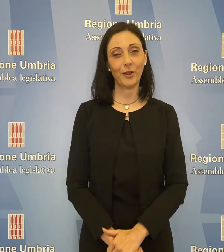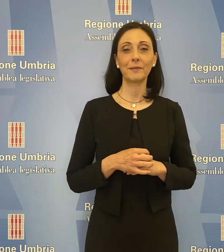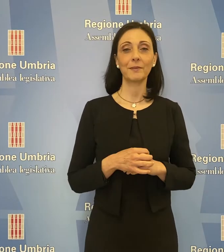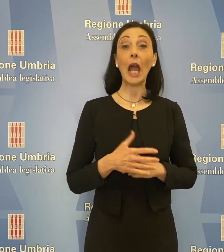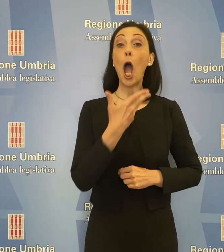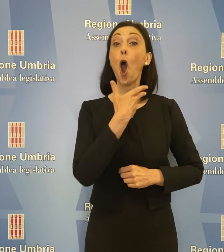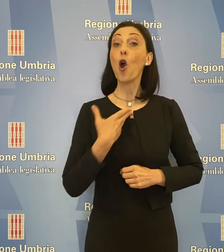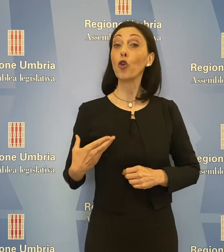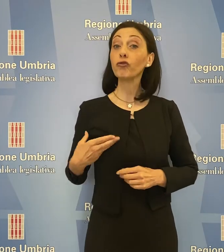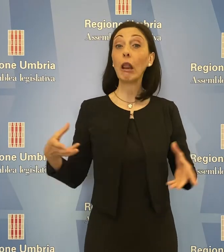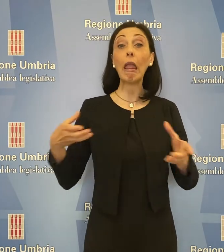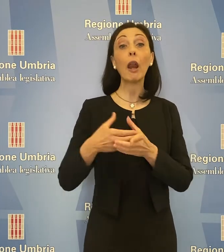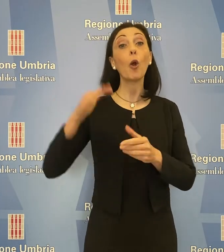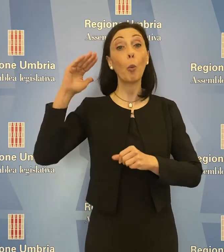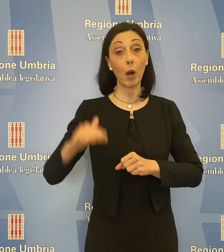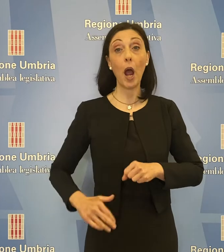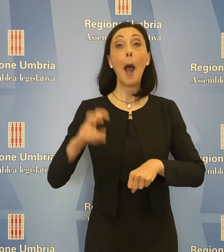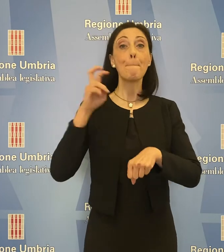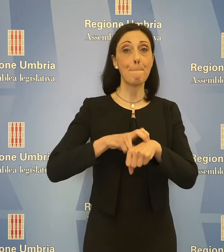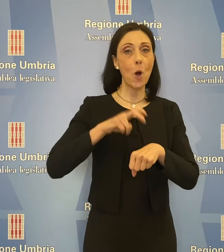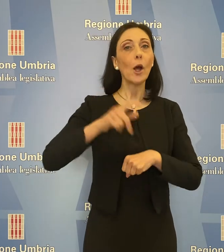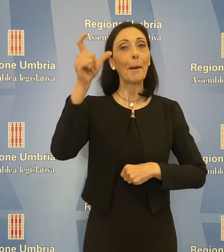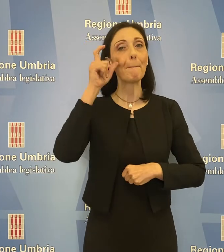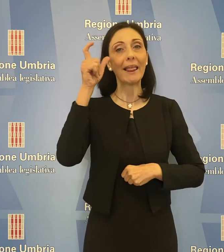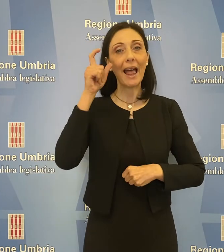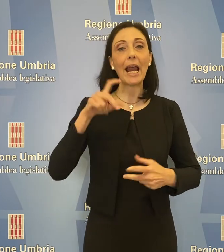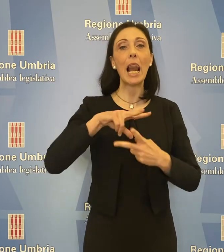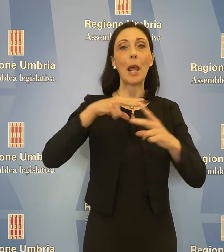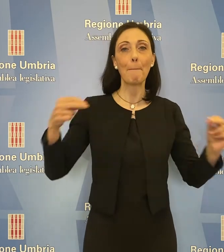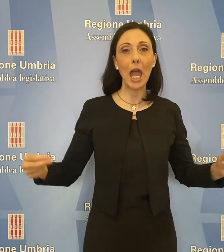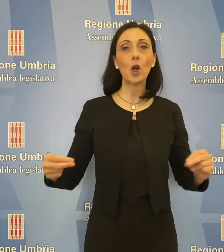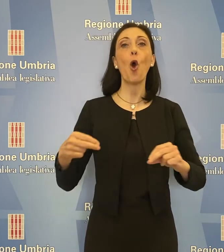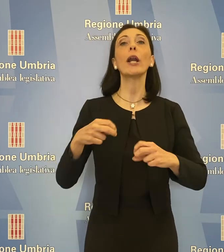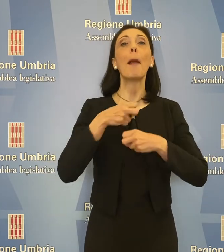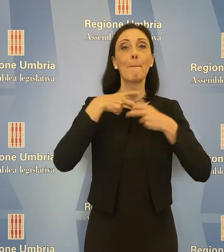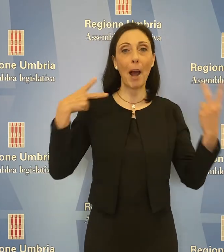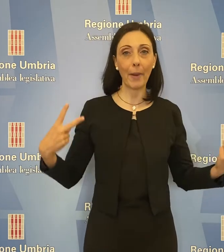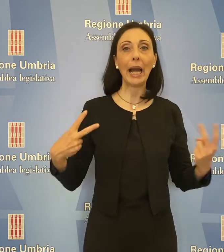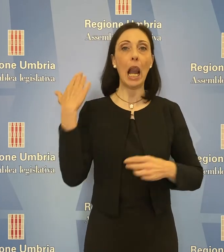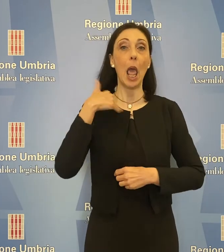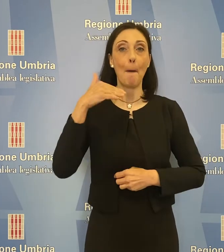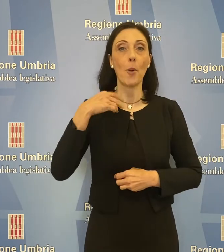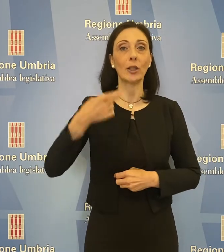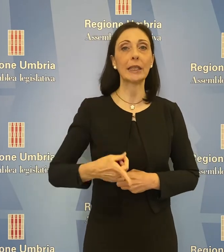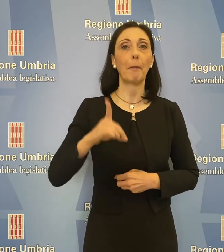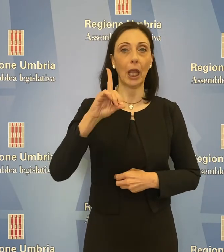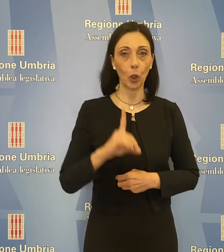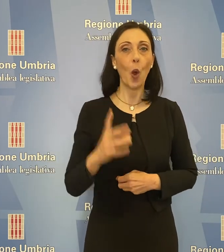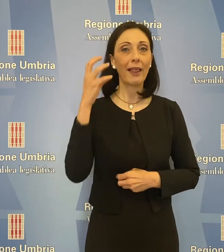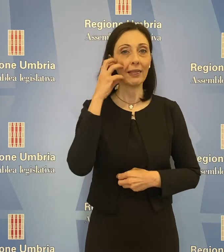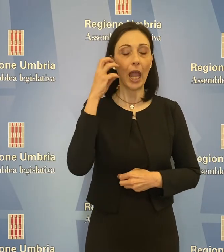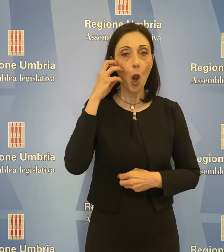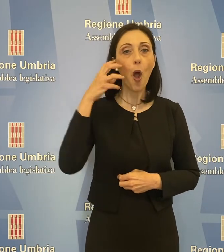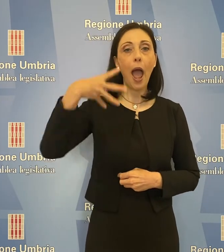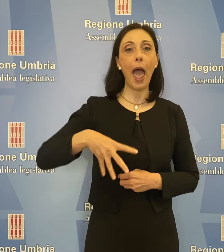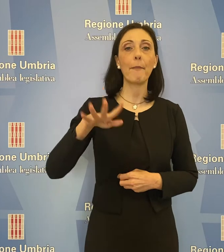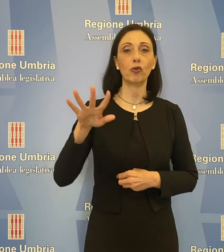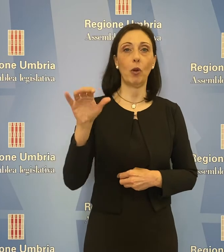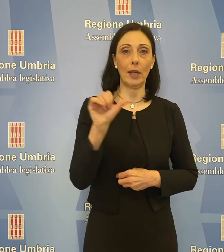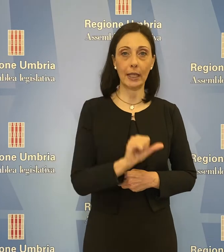I consiglieri dei gruppi di minoranza, Bori, Bettarelli, Meloni, Paparelli, Porzi del PD, De Luca del Movimento 5 Stelle, Fora del